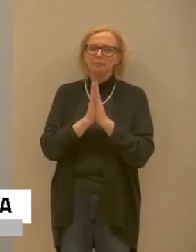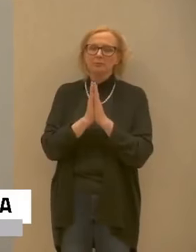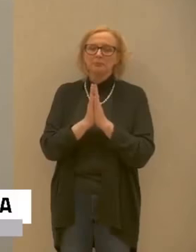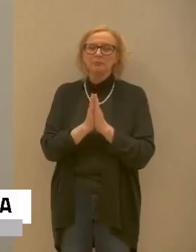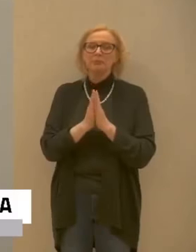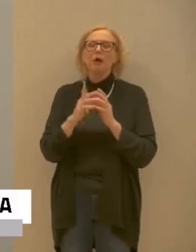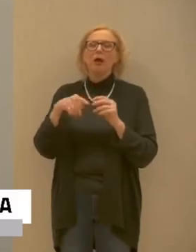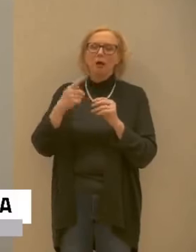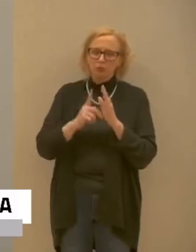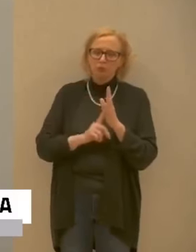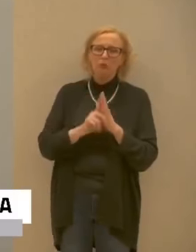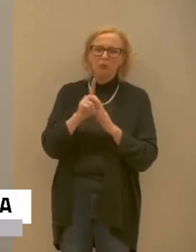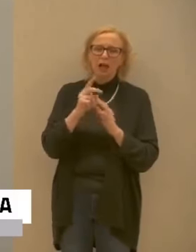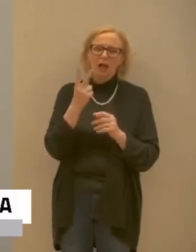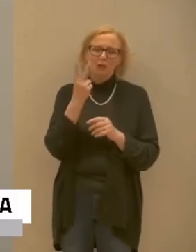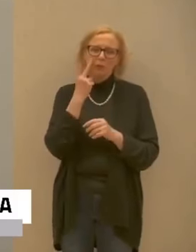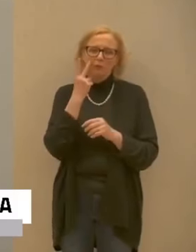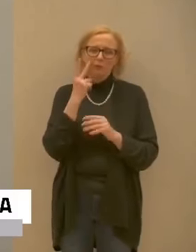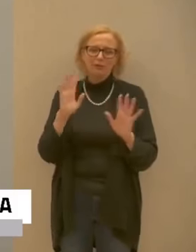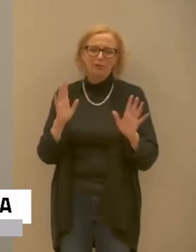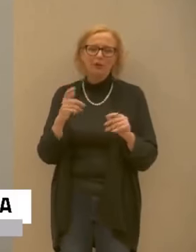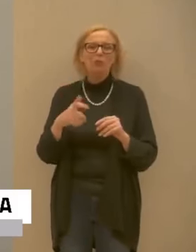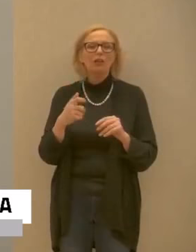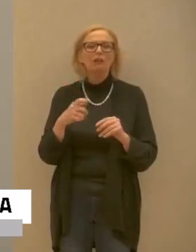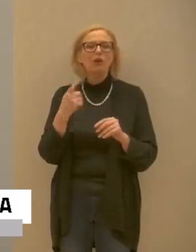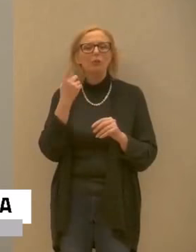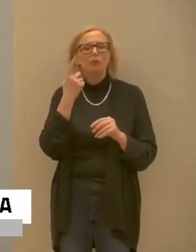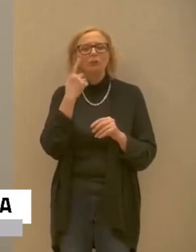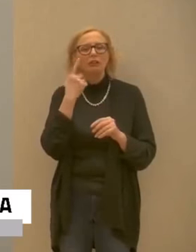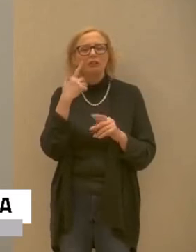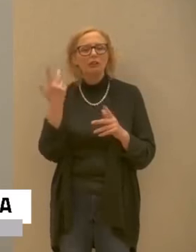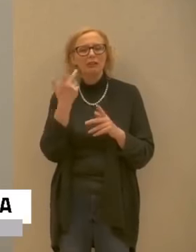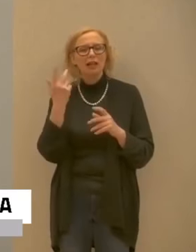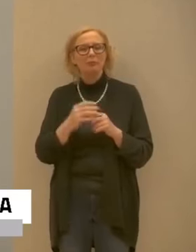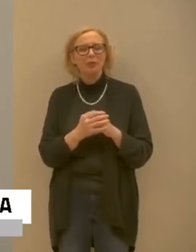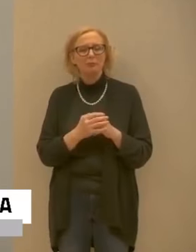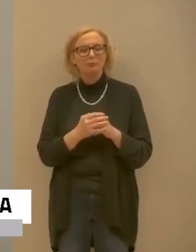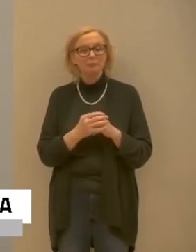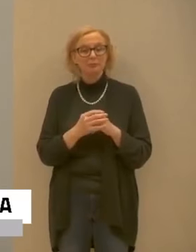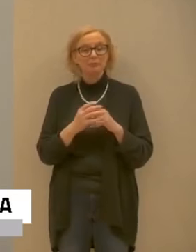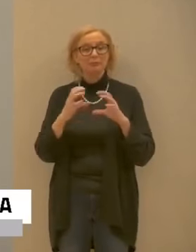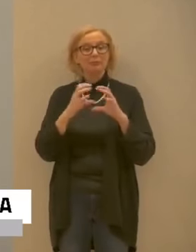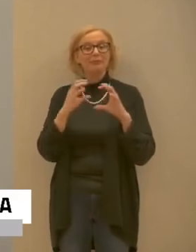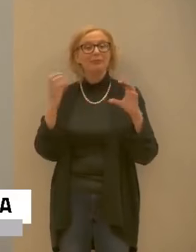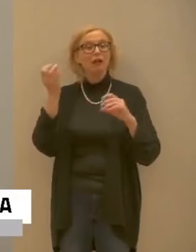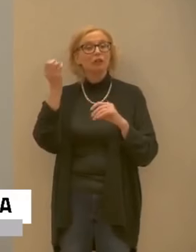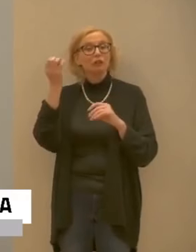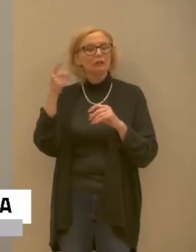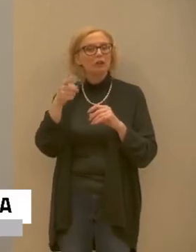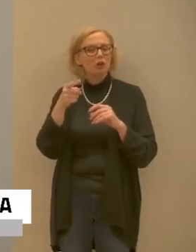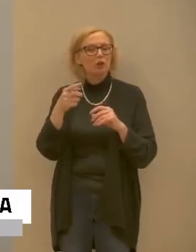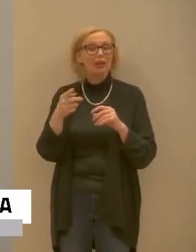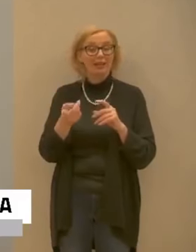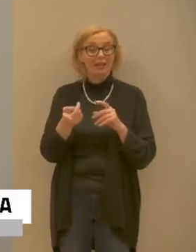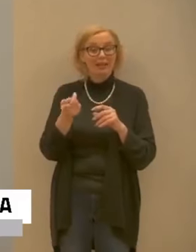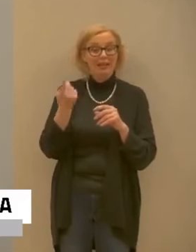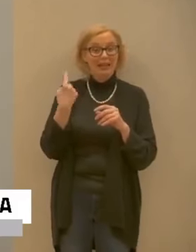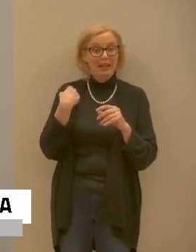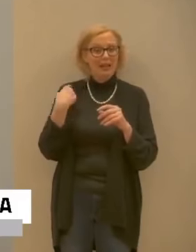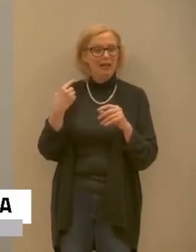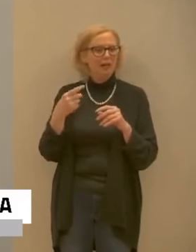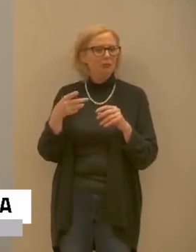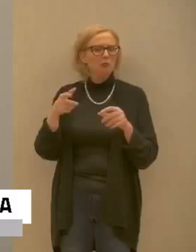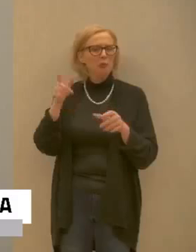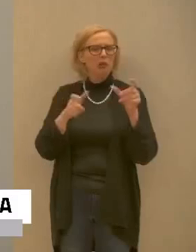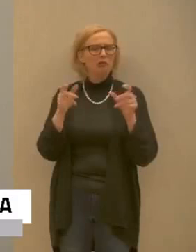effetto lo hanno avuto nel senso che l'autostazione effettivamente ha avuto un dimezzamento dei già pochi passeggeri di ieri e anche sulle